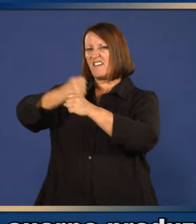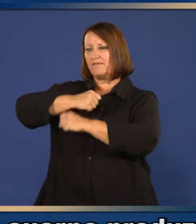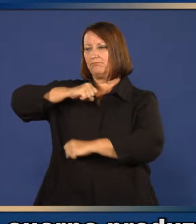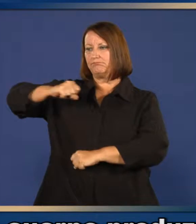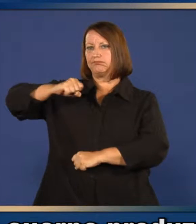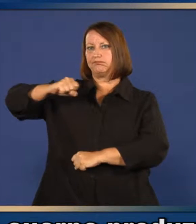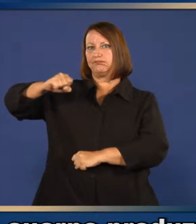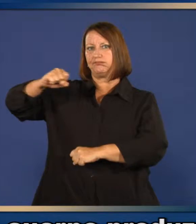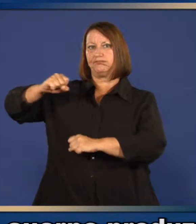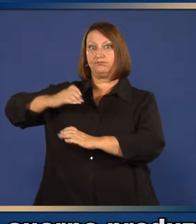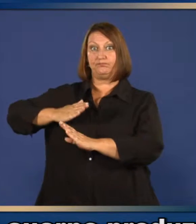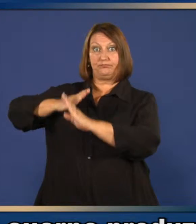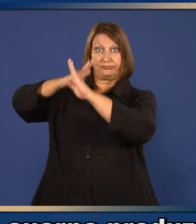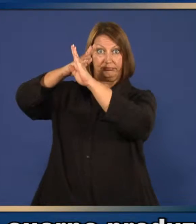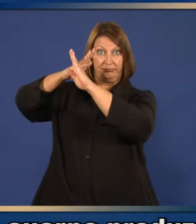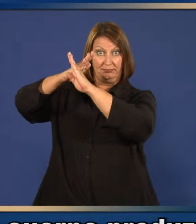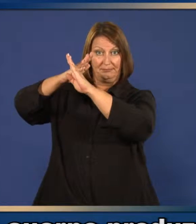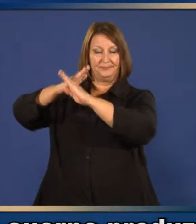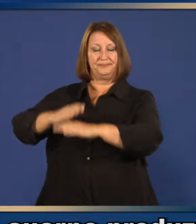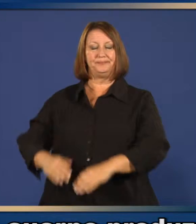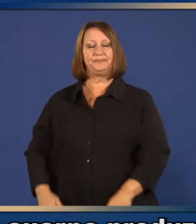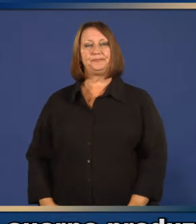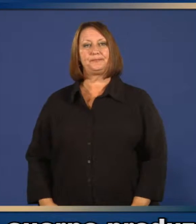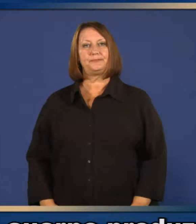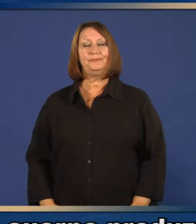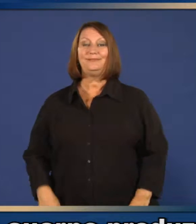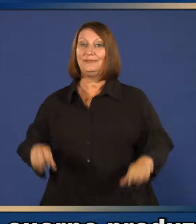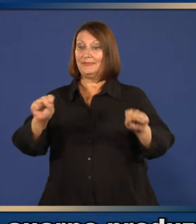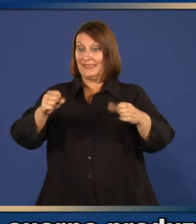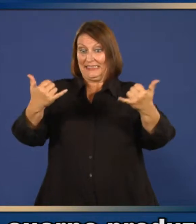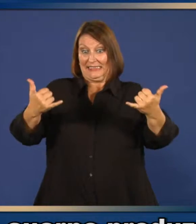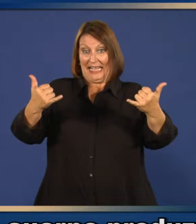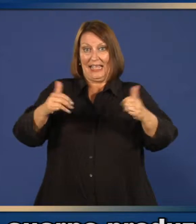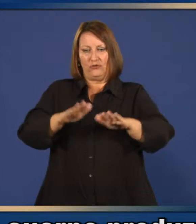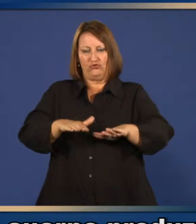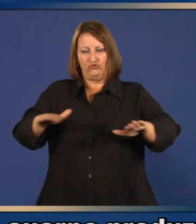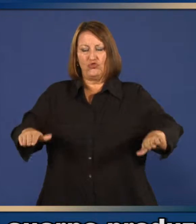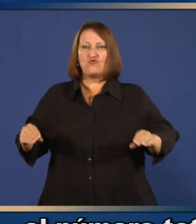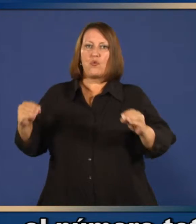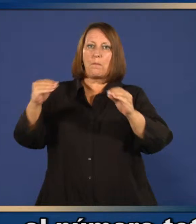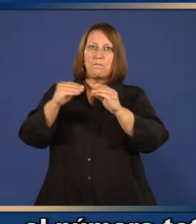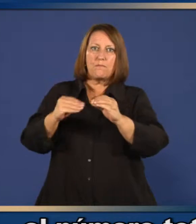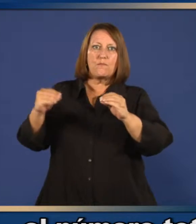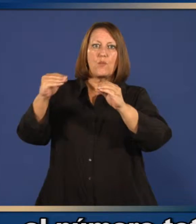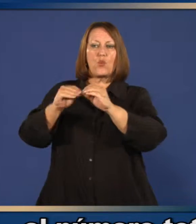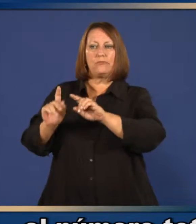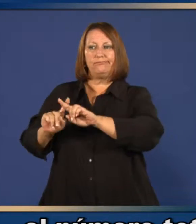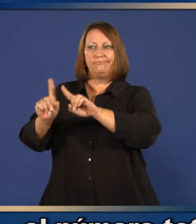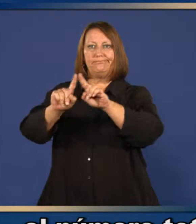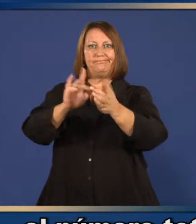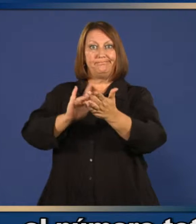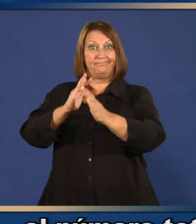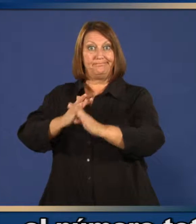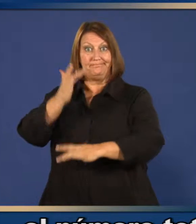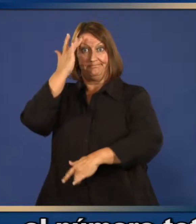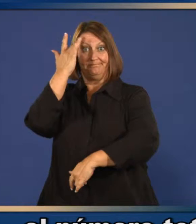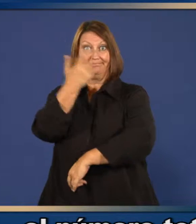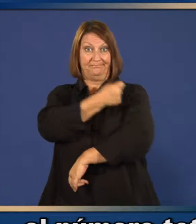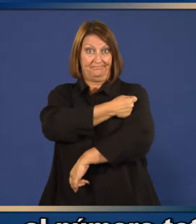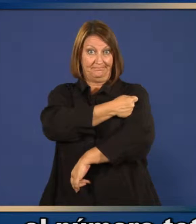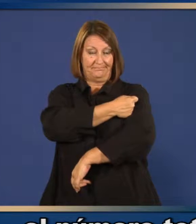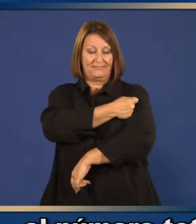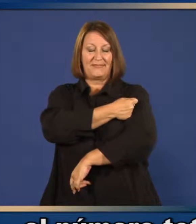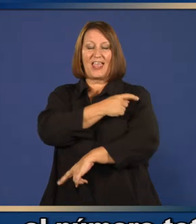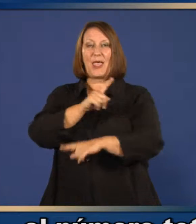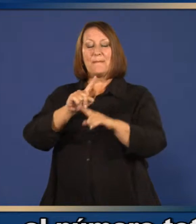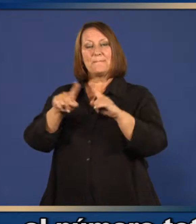Aún cuando ahora los niños reciben más vacunas, el número total de antígenos